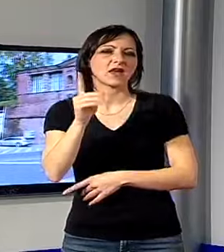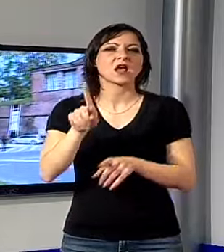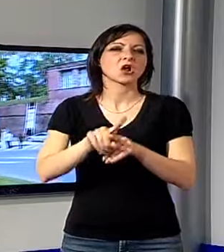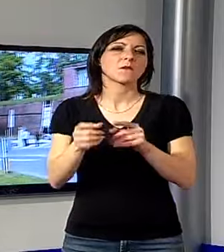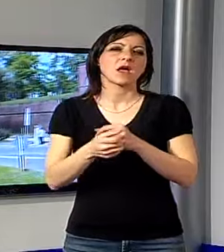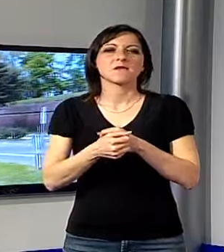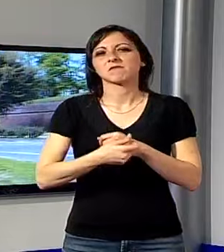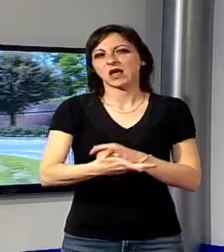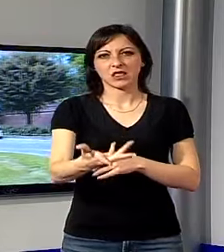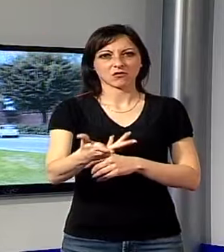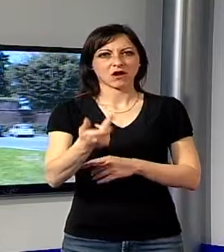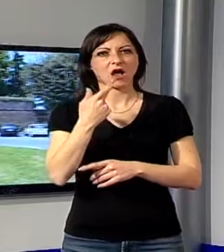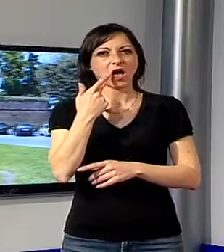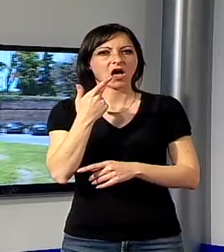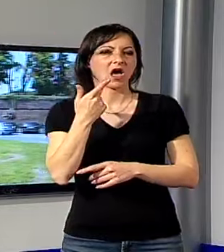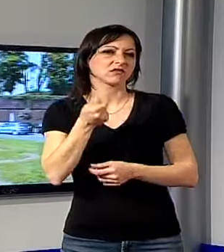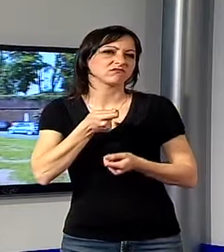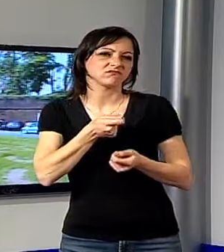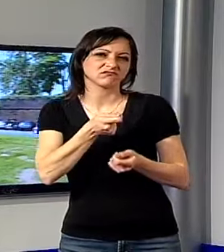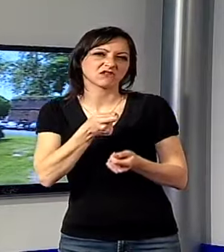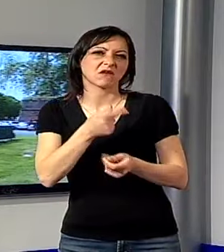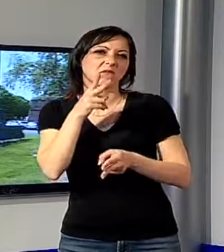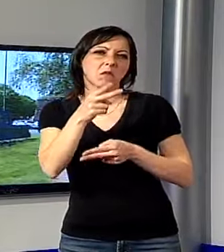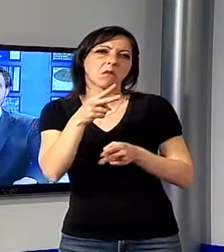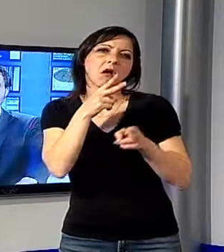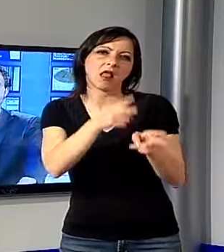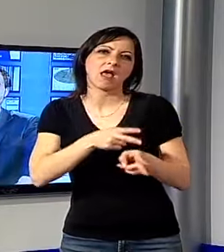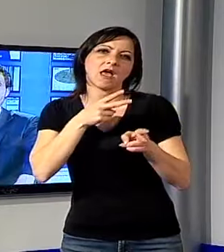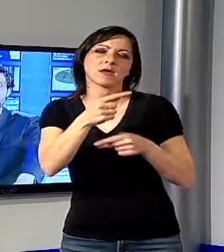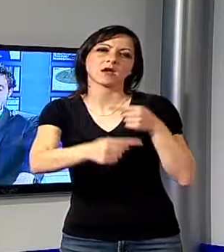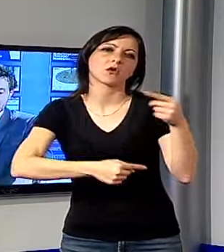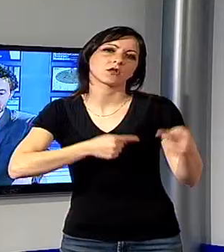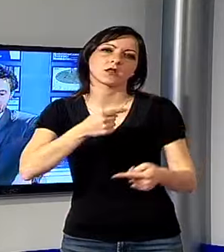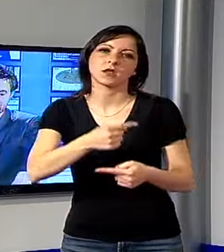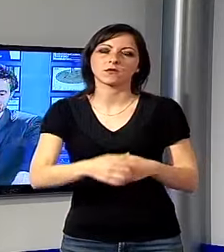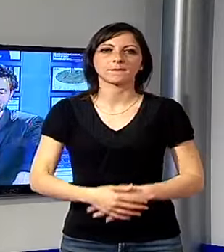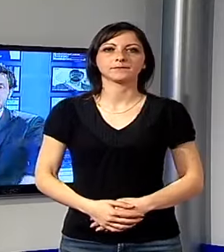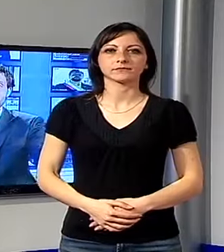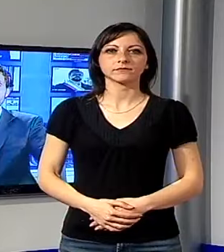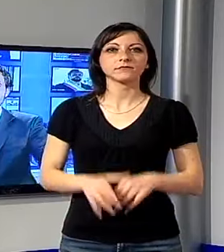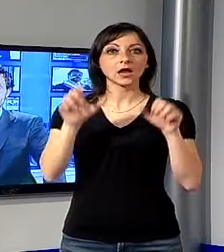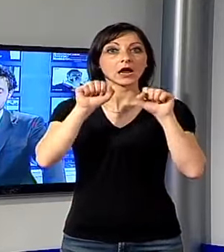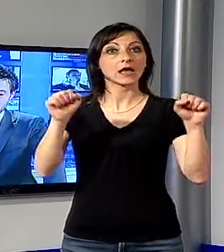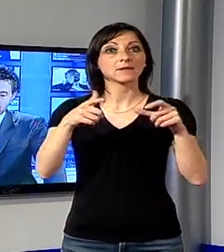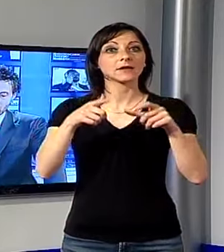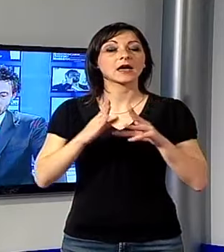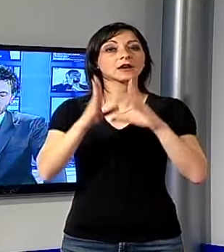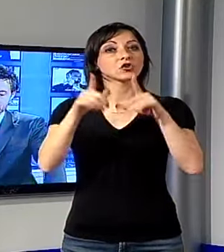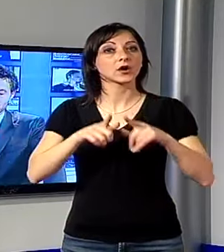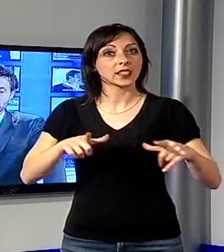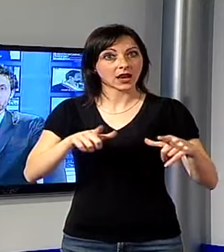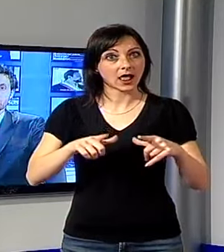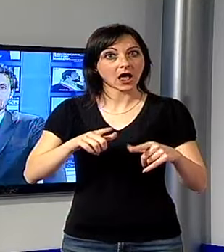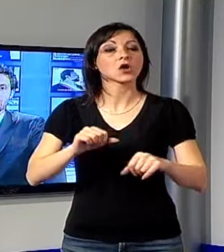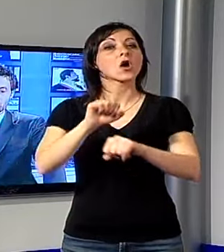maleducazione e in qualche maniera alimenta ancora la polemica. I carabinieri della stazione di Torre del Lago hanno